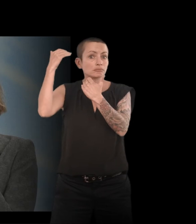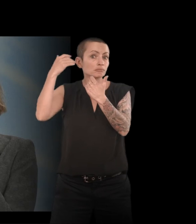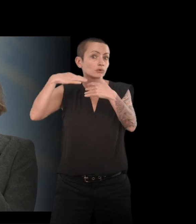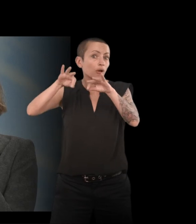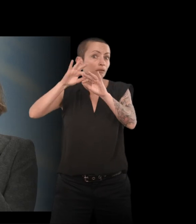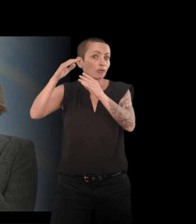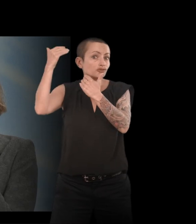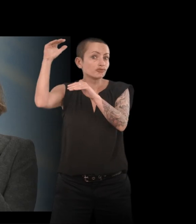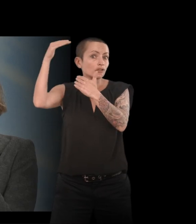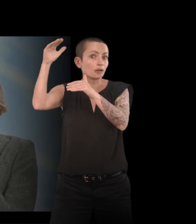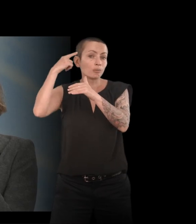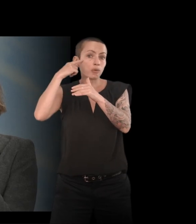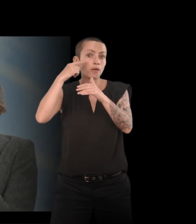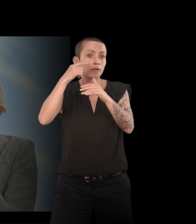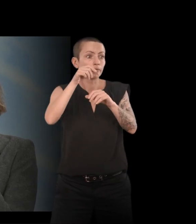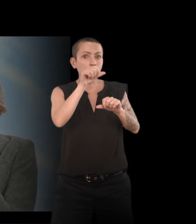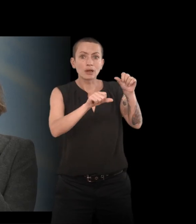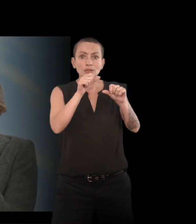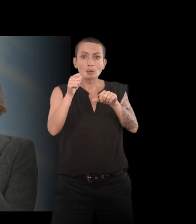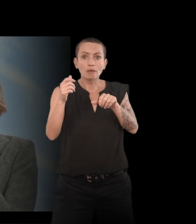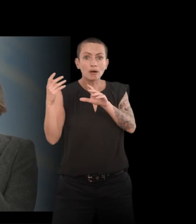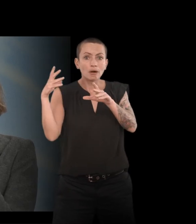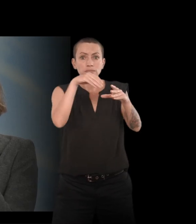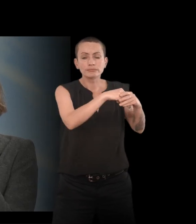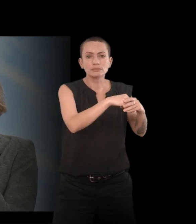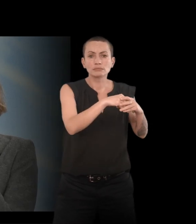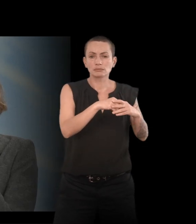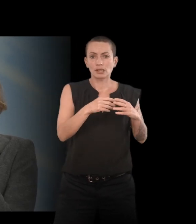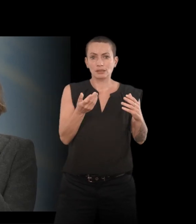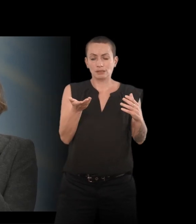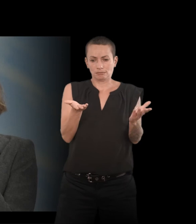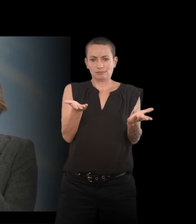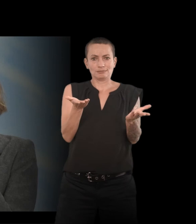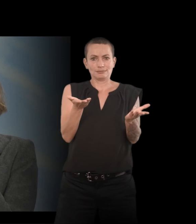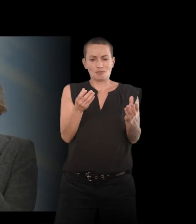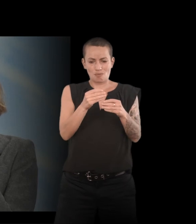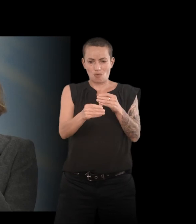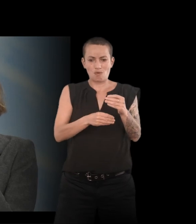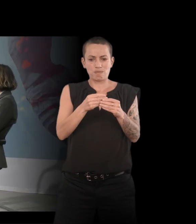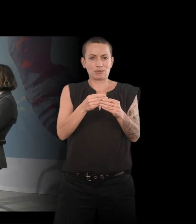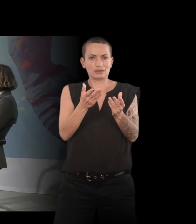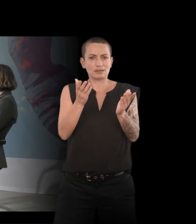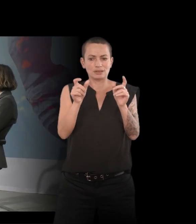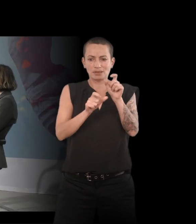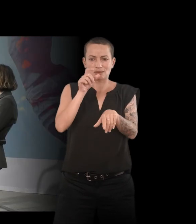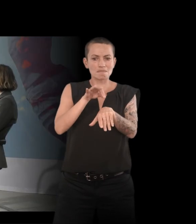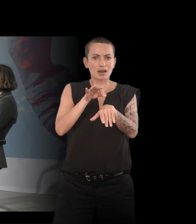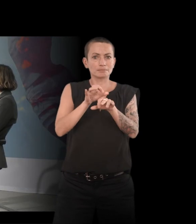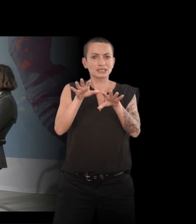rend compte qu'en fait, le monde des malades est un monde en réseau qui est extrêmement vaste et étendu, dans lequel vous allez